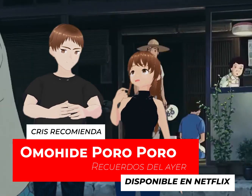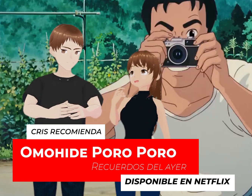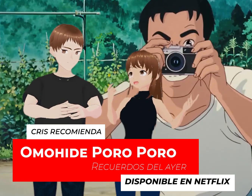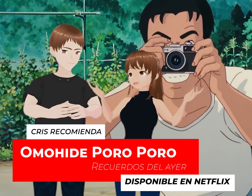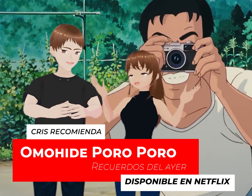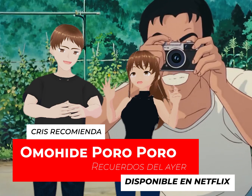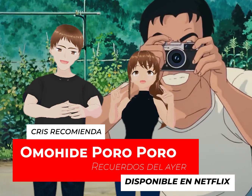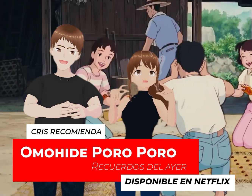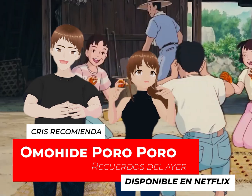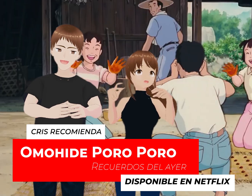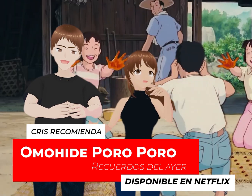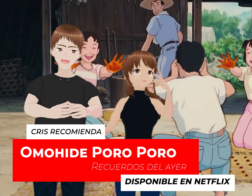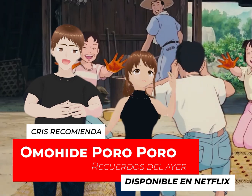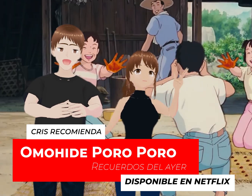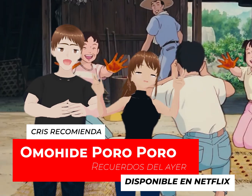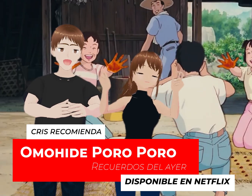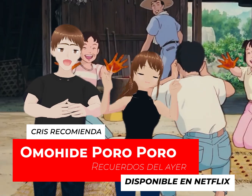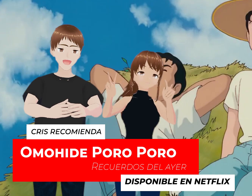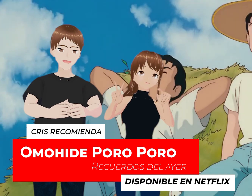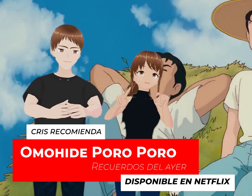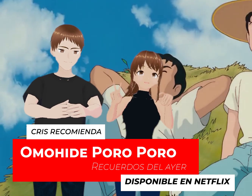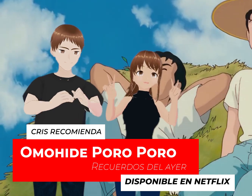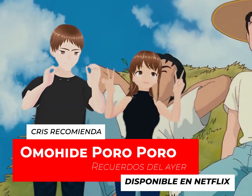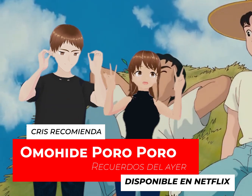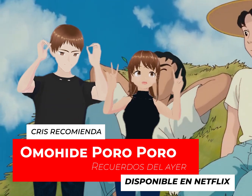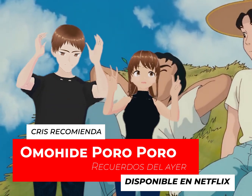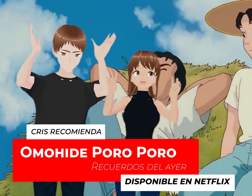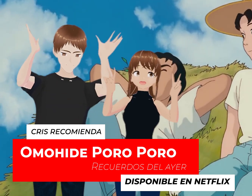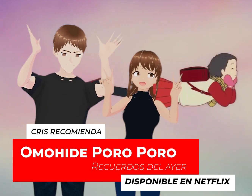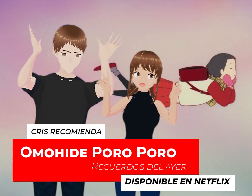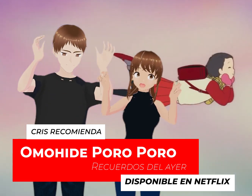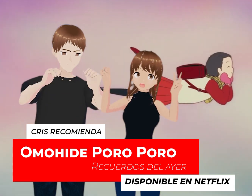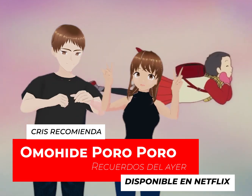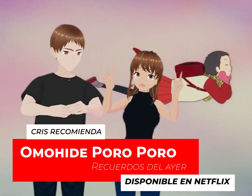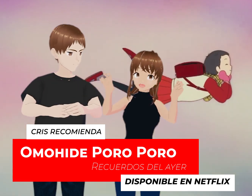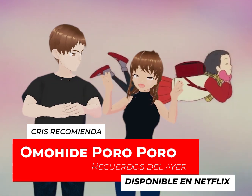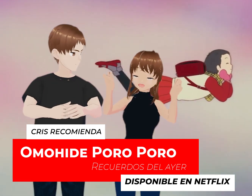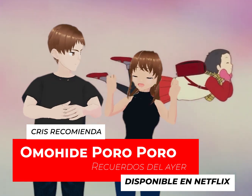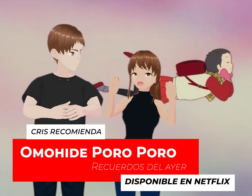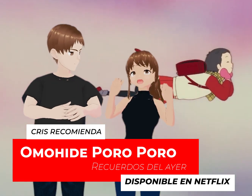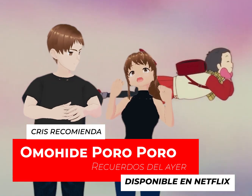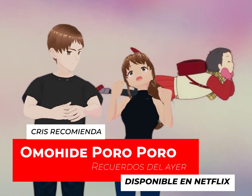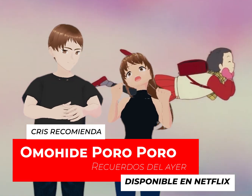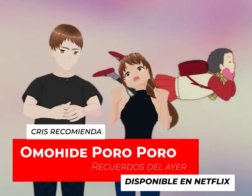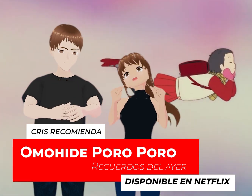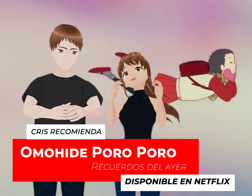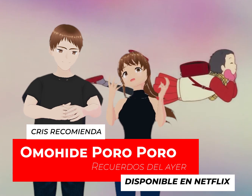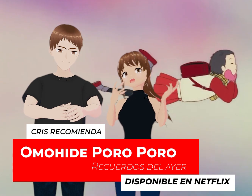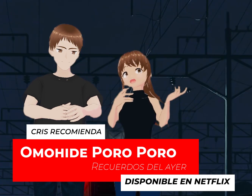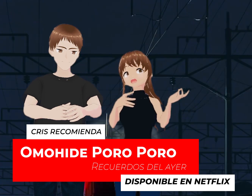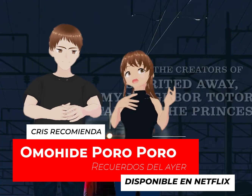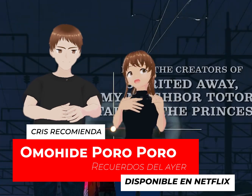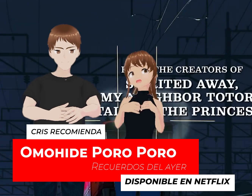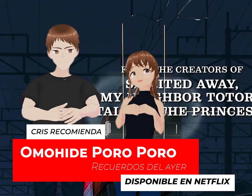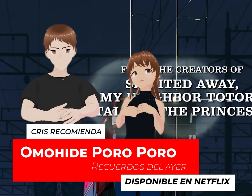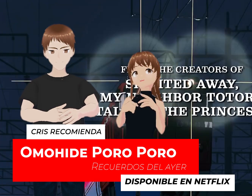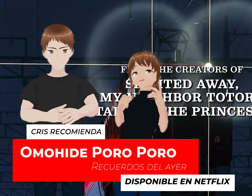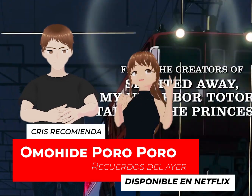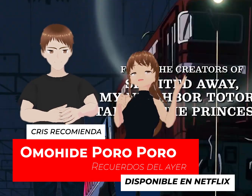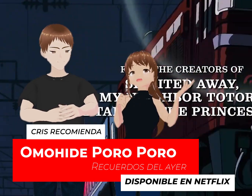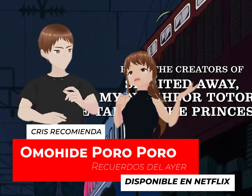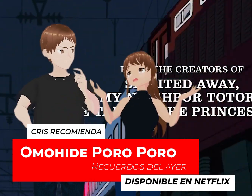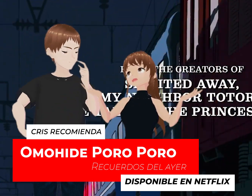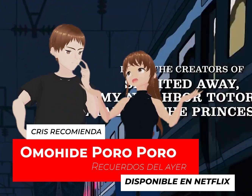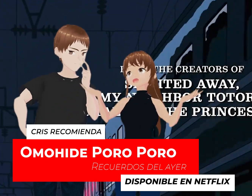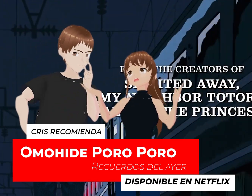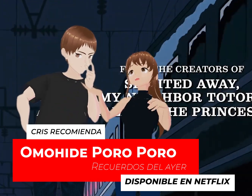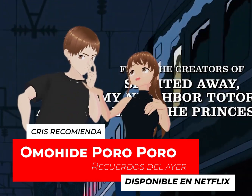vivas que ellas Vamos a ponerle también entre comillas Normales Ella es una niña Vamos